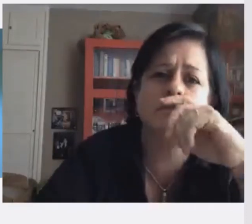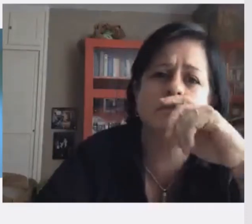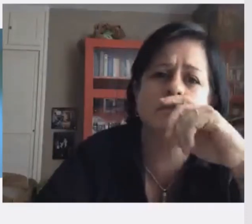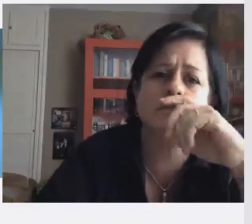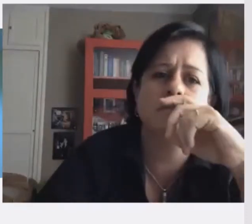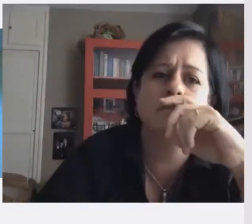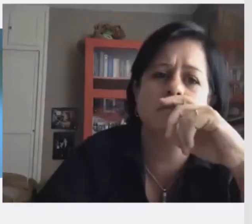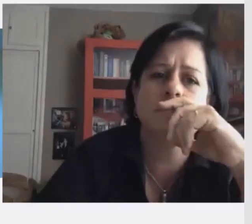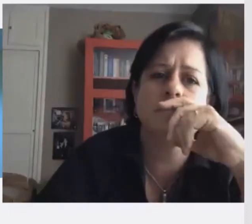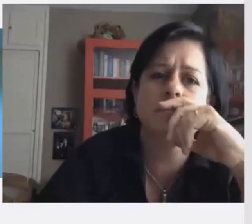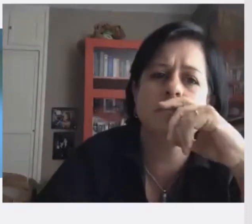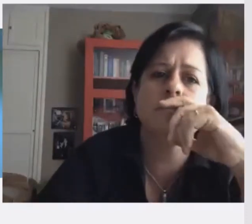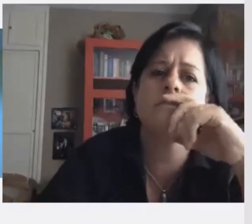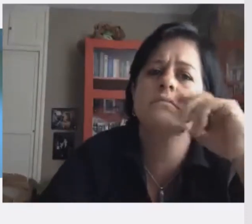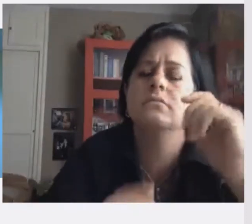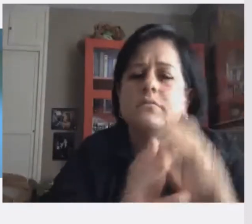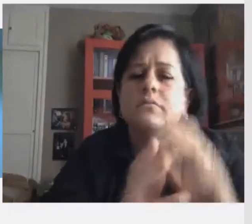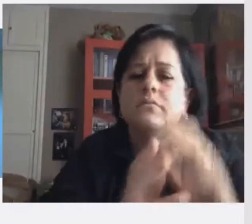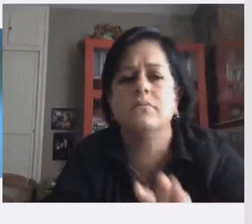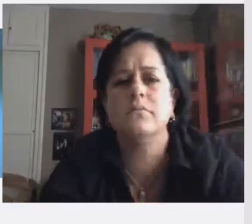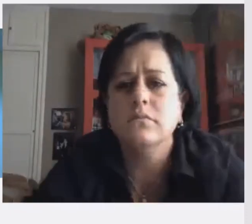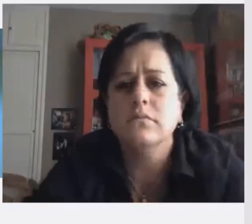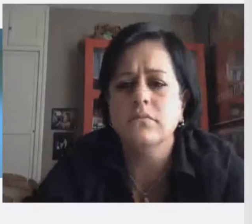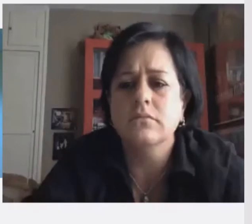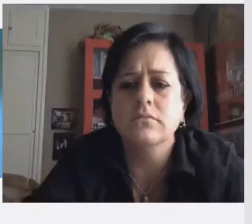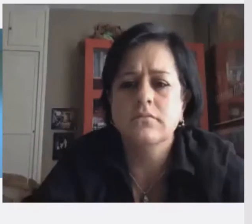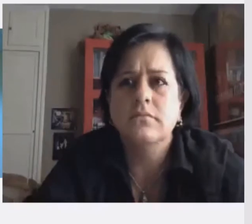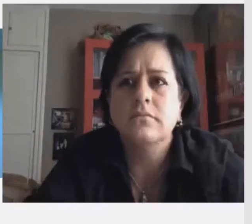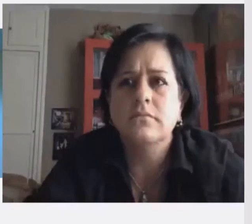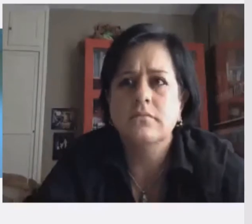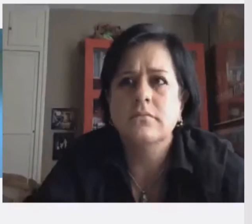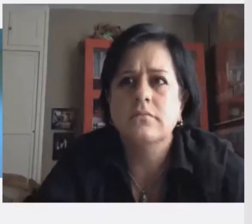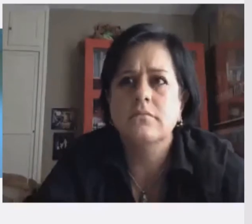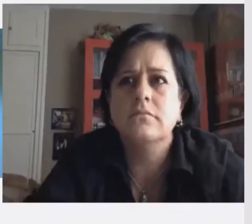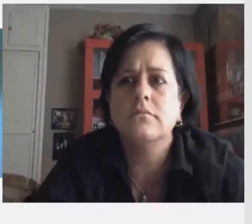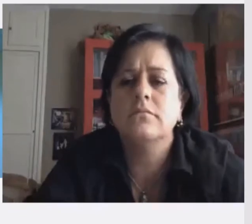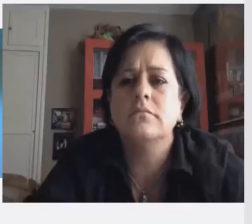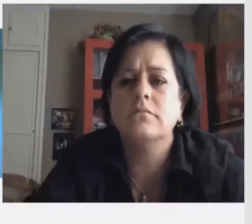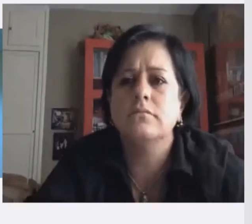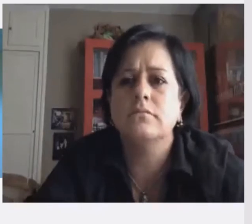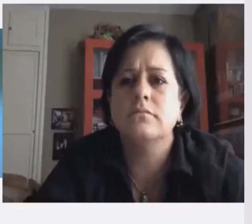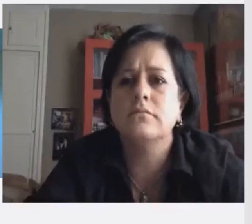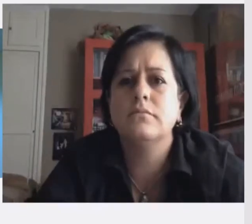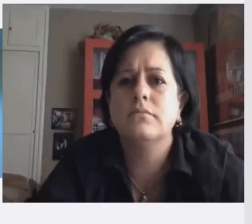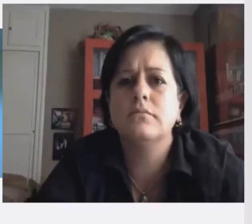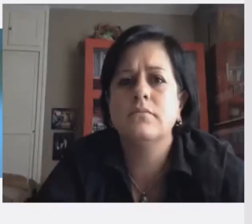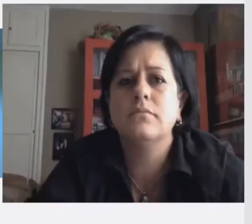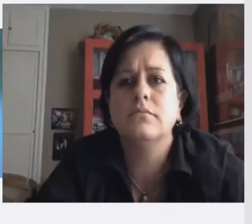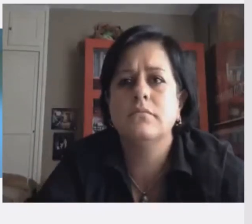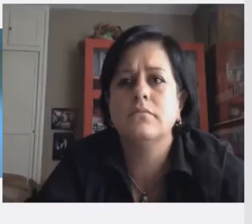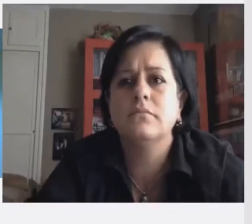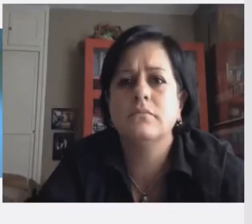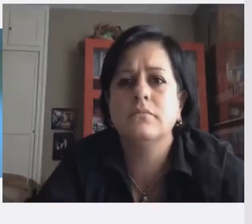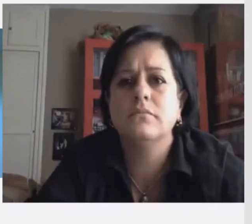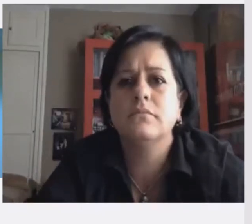Когда вы в классе, всегда есть самый активный какой-то студент, который получает больше всего внимания. Когда